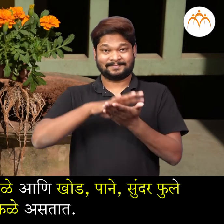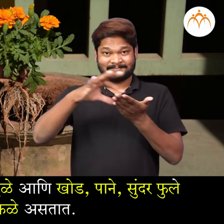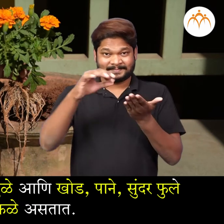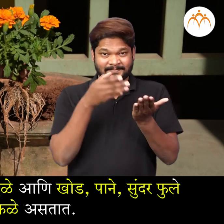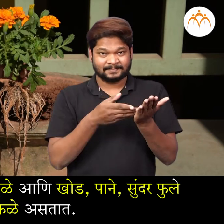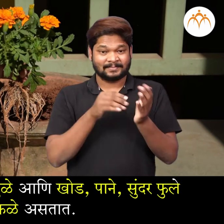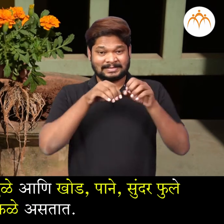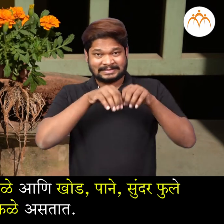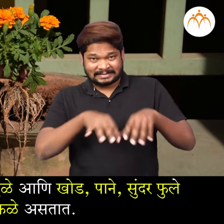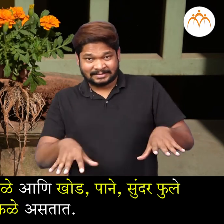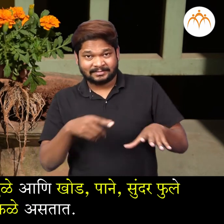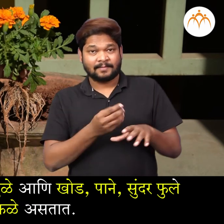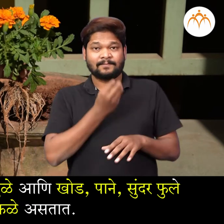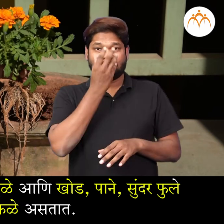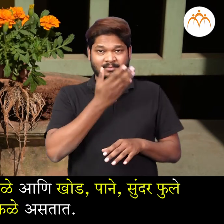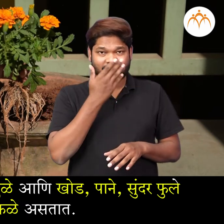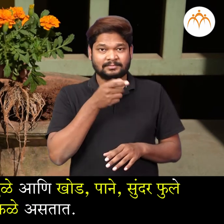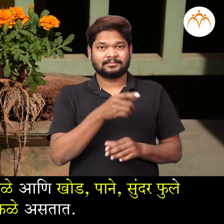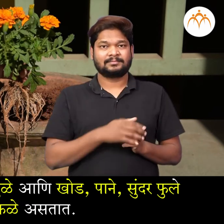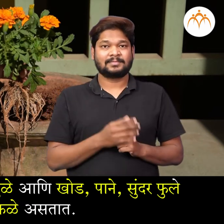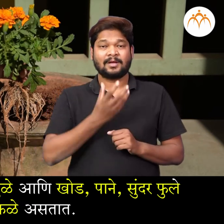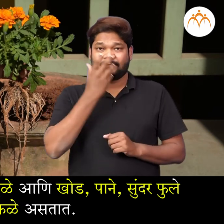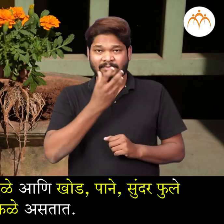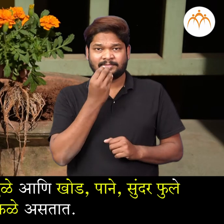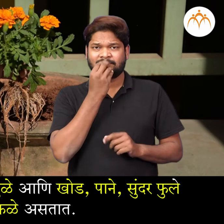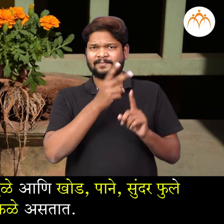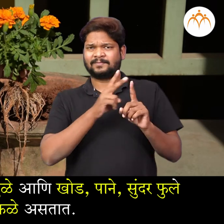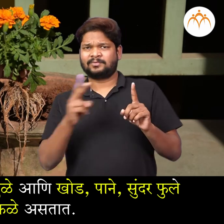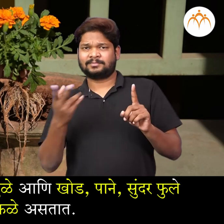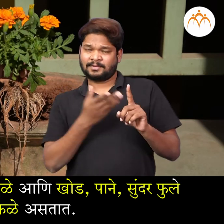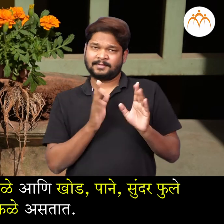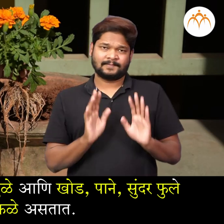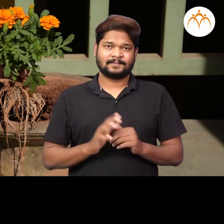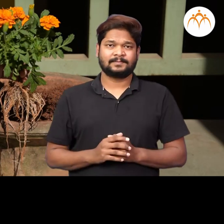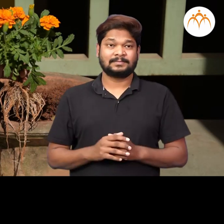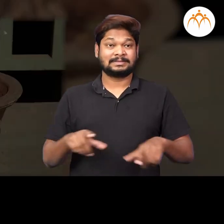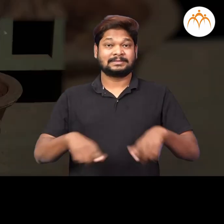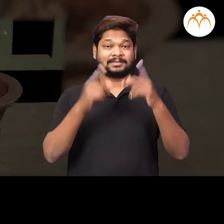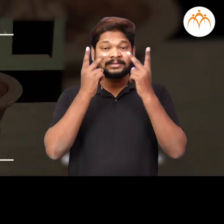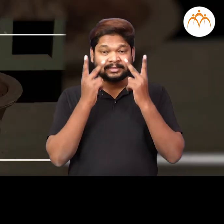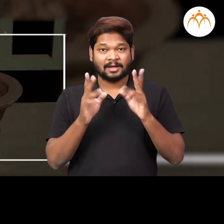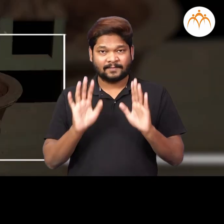आणी खोड, पाने, सुन्दर फुले आणी फड़े आसता। आपण वनस्पती कशा उड़कतो